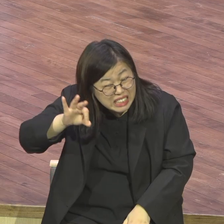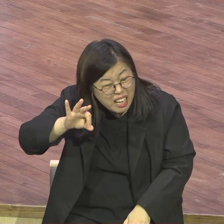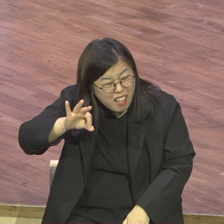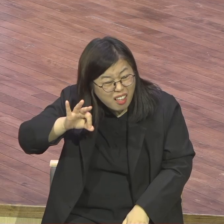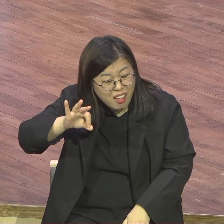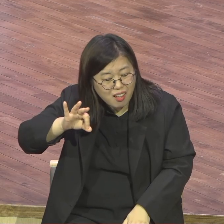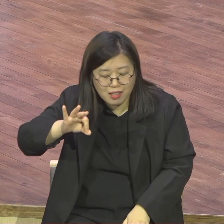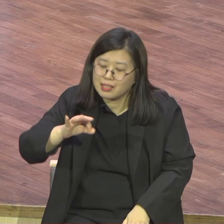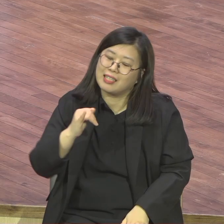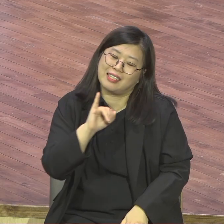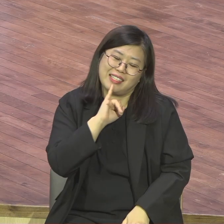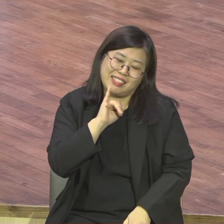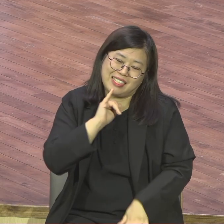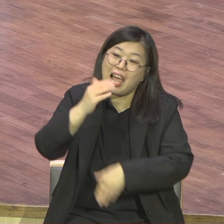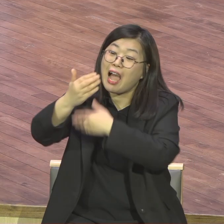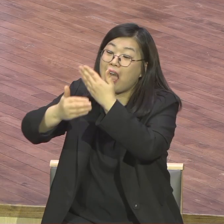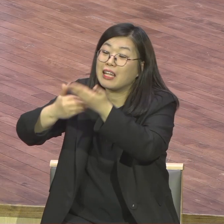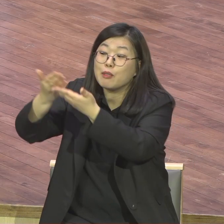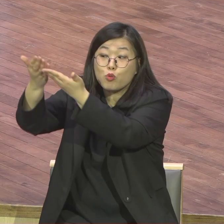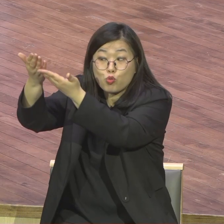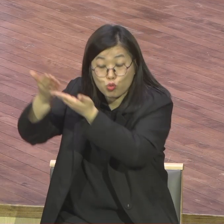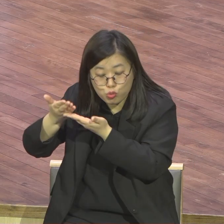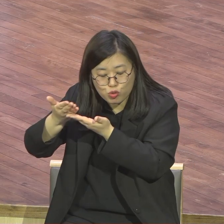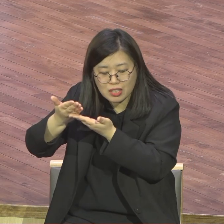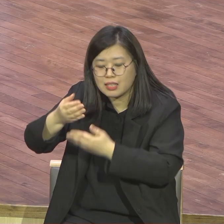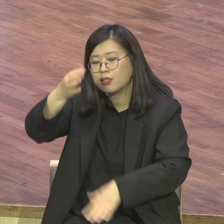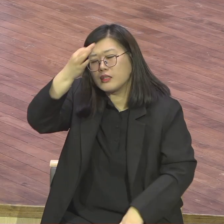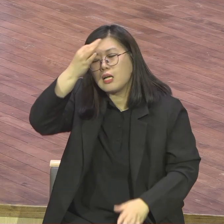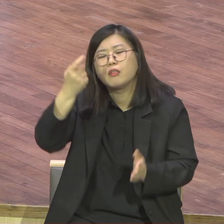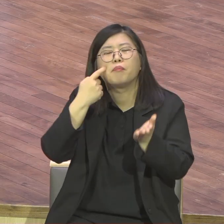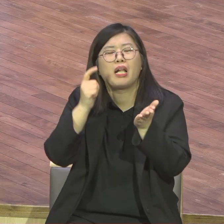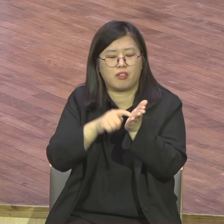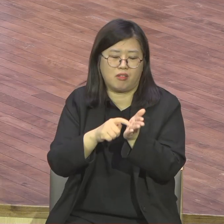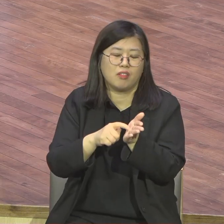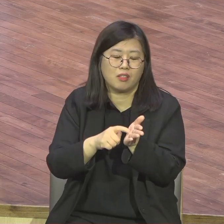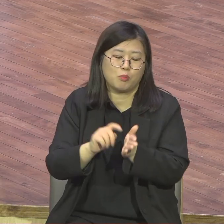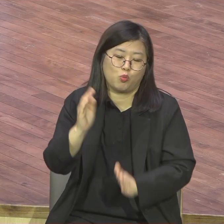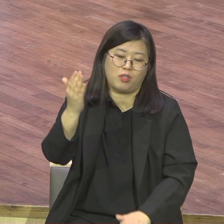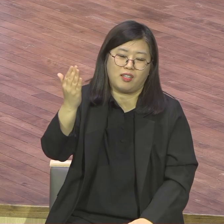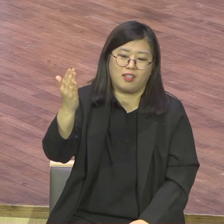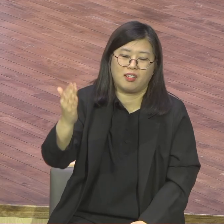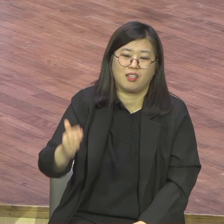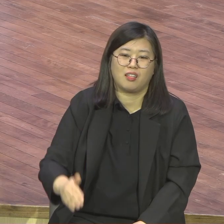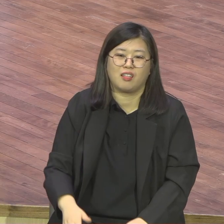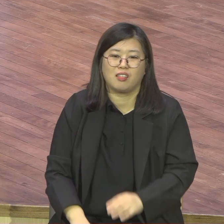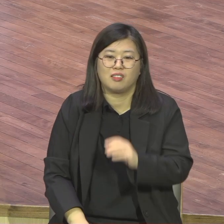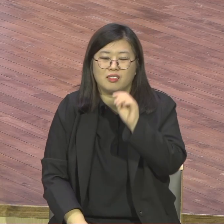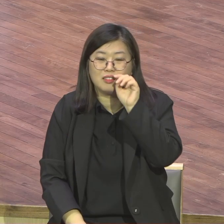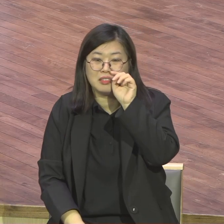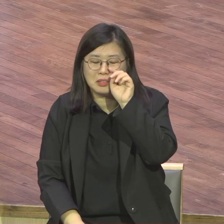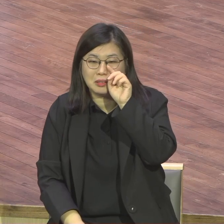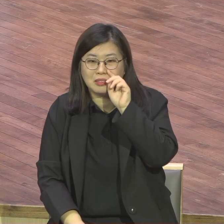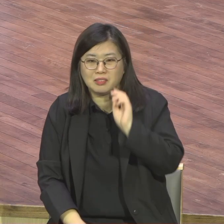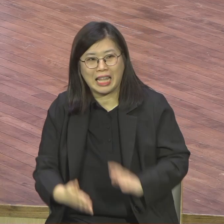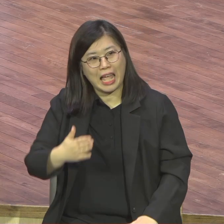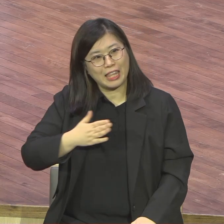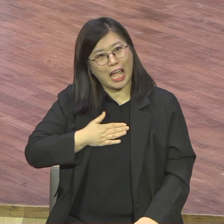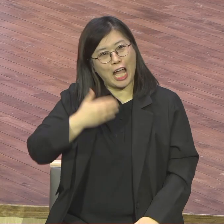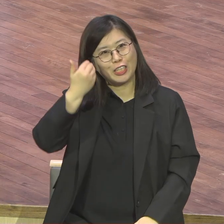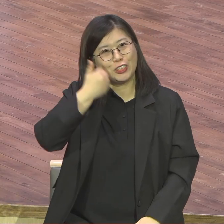하나님이 주신 것 서로 하는 겁니다 내가 아니 그래서 나라는 것을 자랑할 것도 없고 아무것도 아니에요